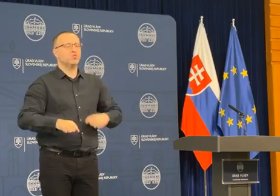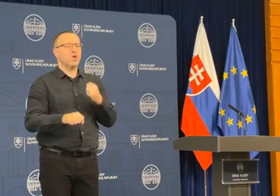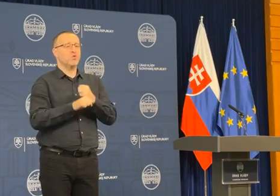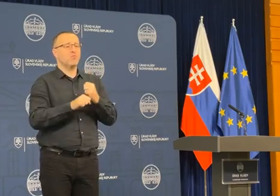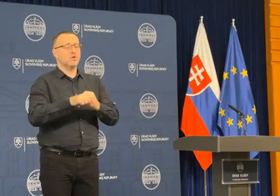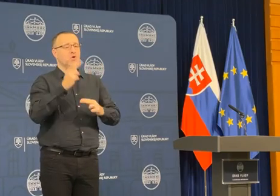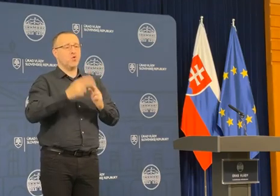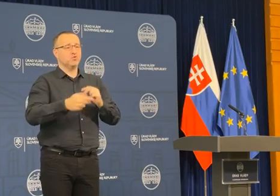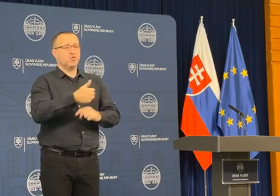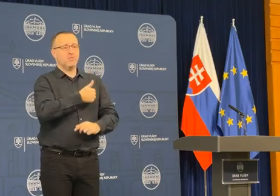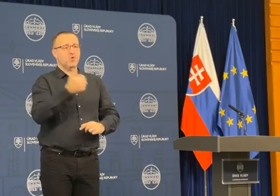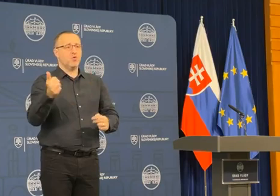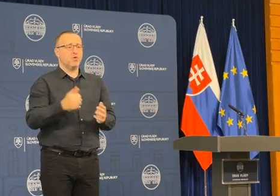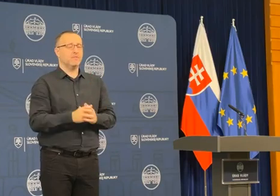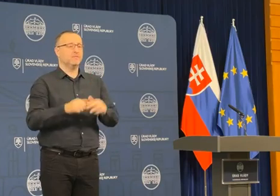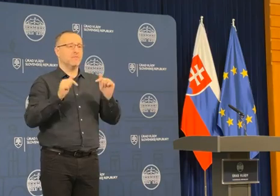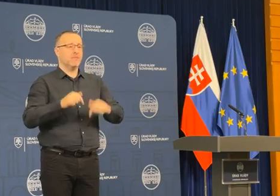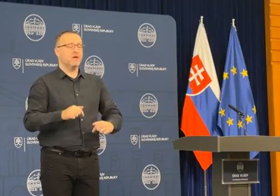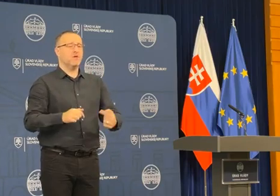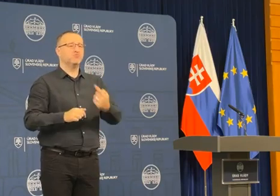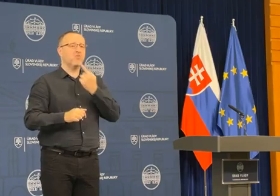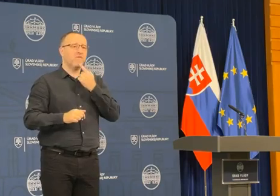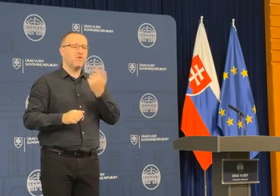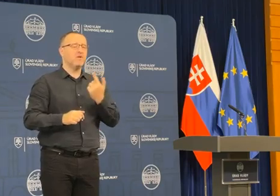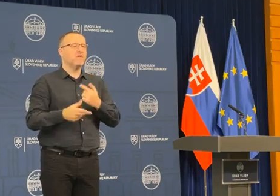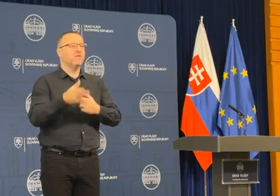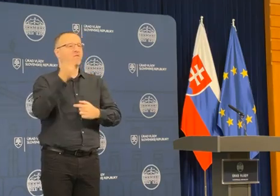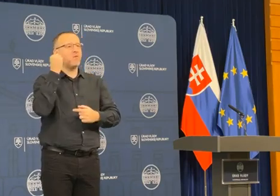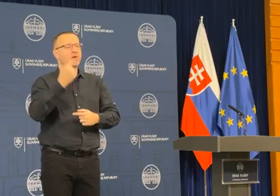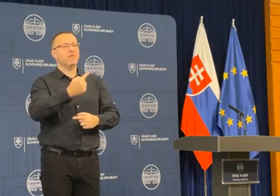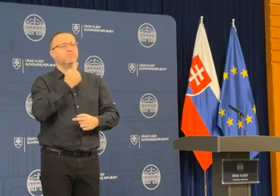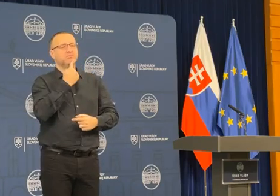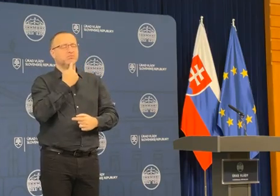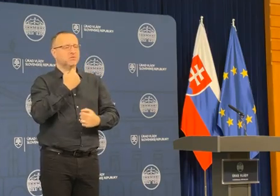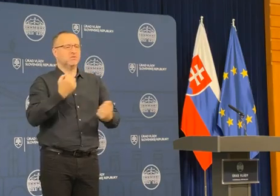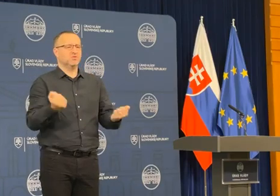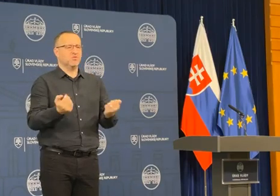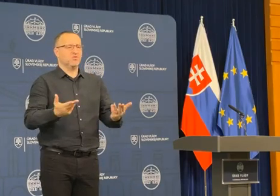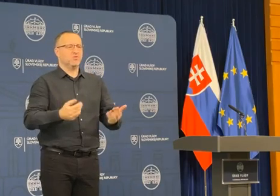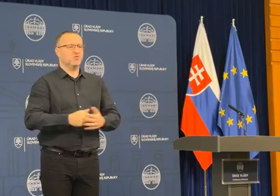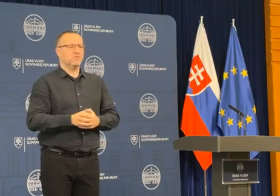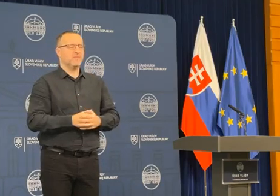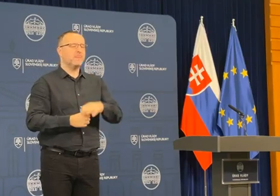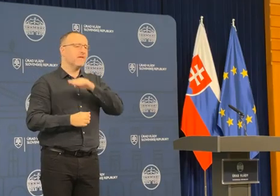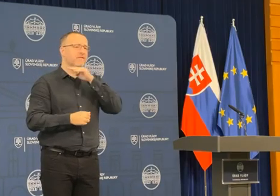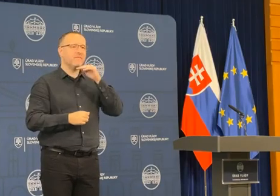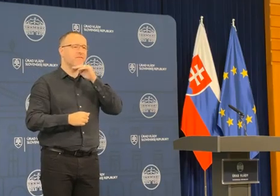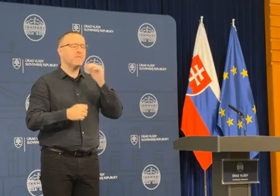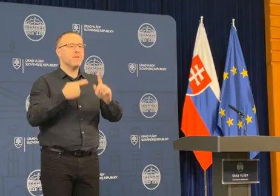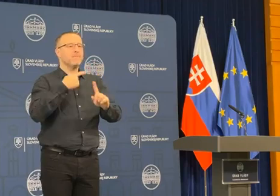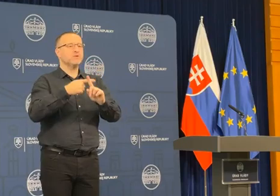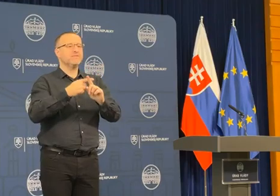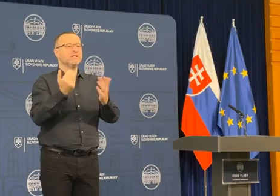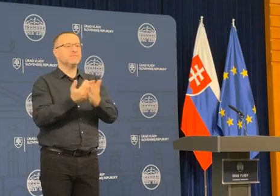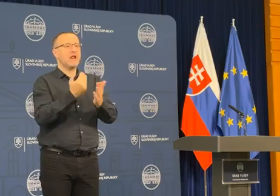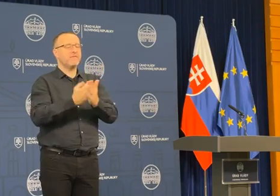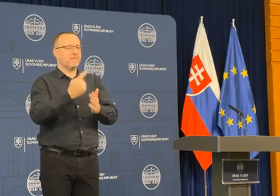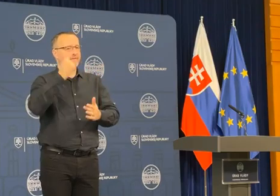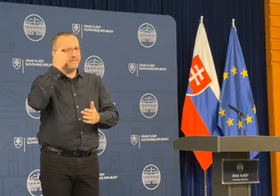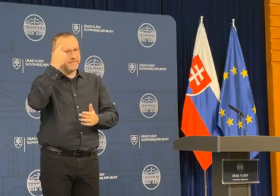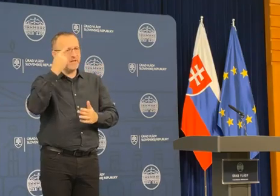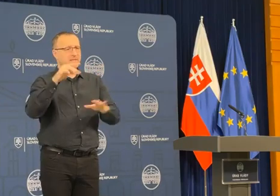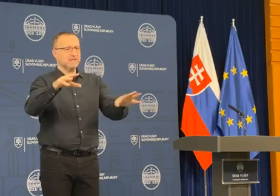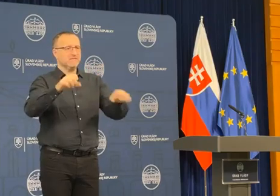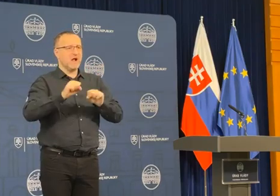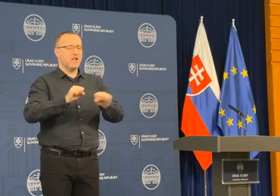roka. Takže v tomto momente hovoriť nejaké predikcie ešte je naozaj skoro. Veľmi pozitívna sprava je, že dnes vieme a sme schváleni